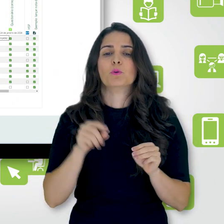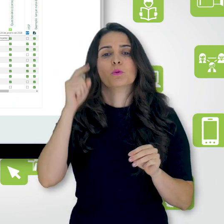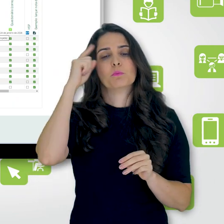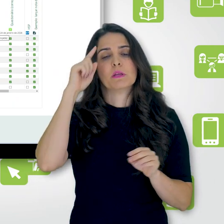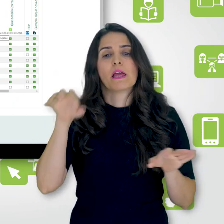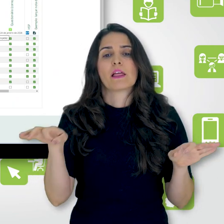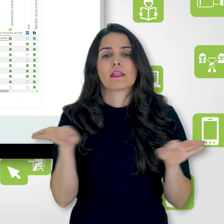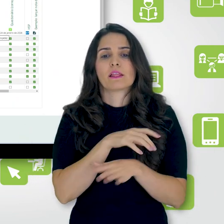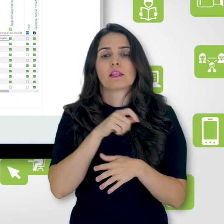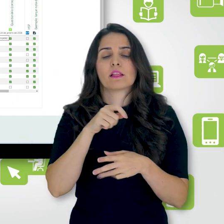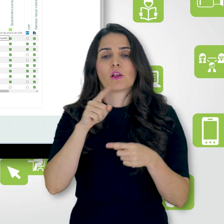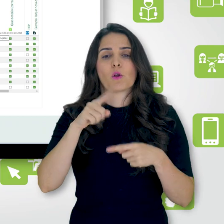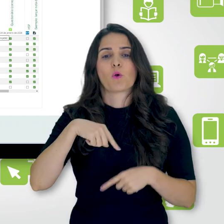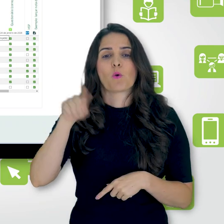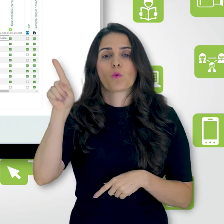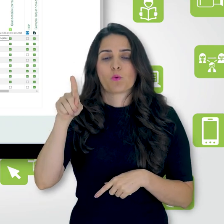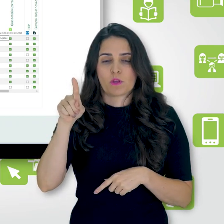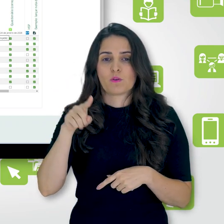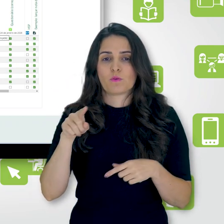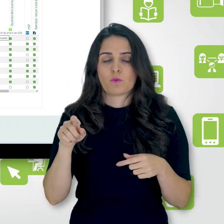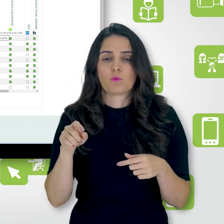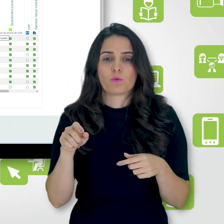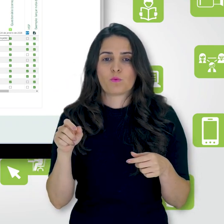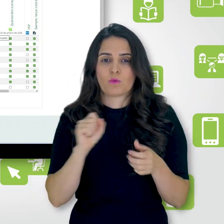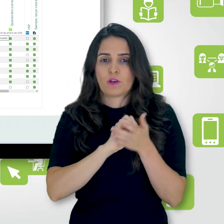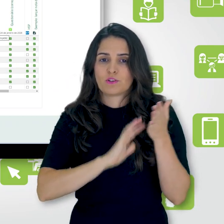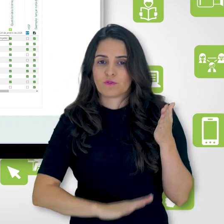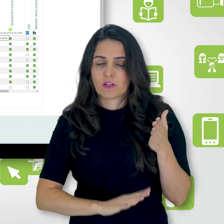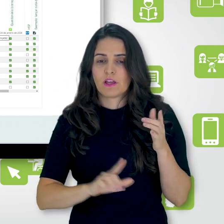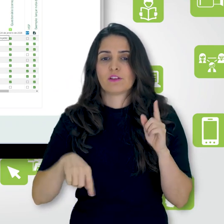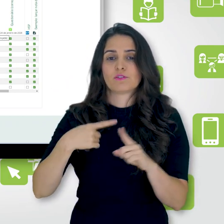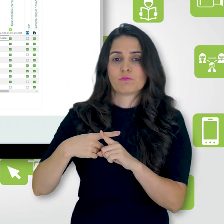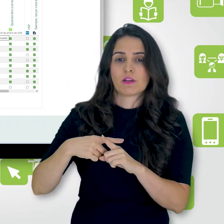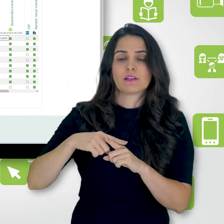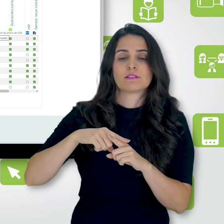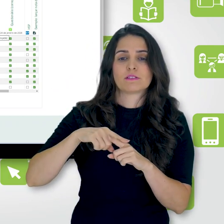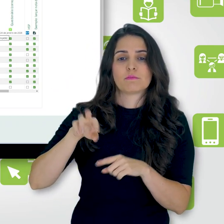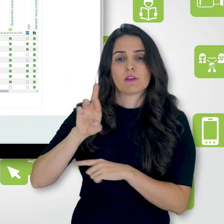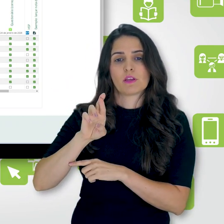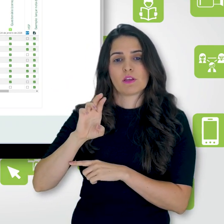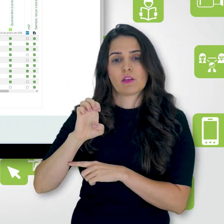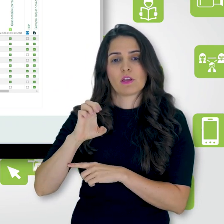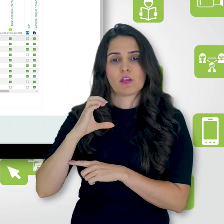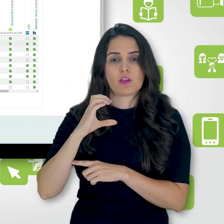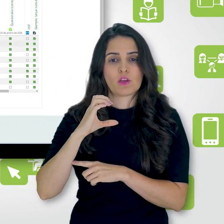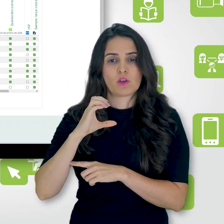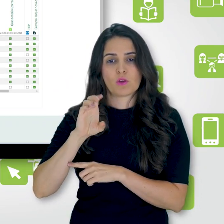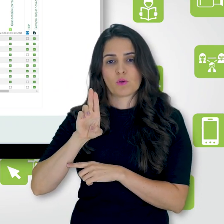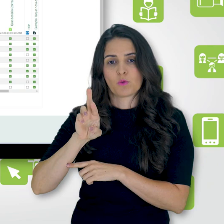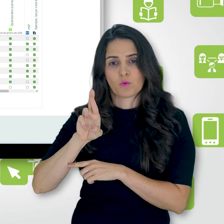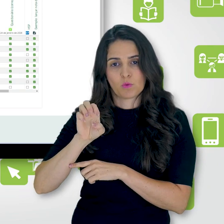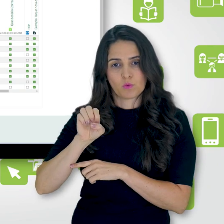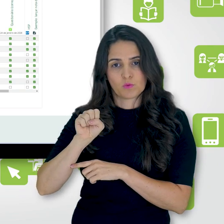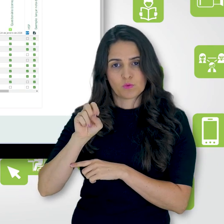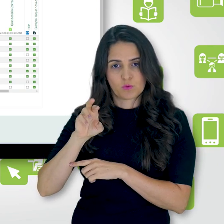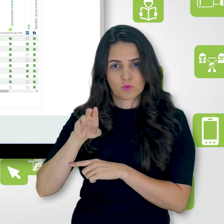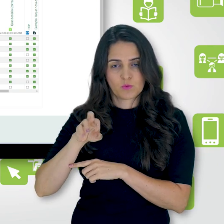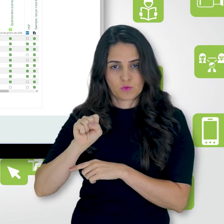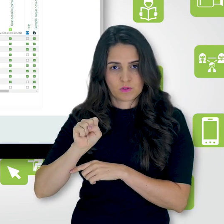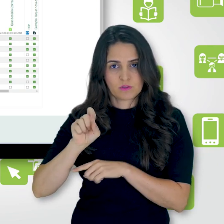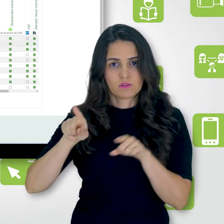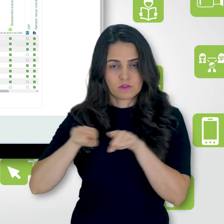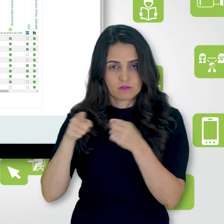como conclusão de atividade tanto recursos quanto atividades. Então, você pode configurar os recursos, como aqui eu tenho